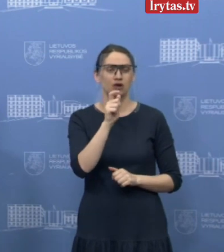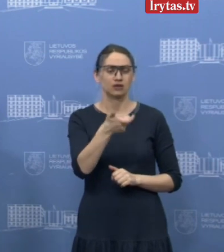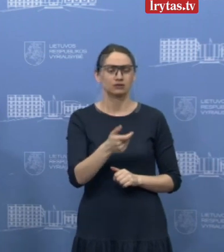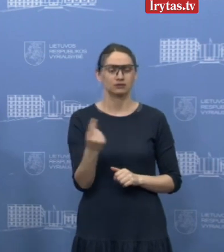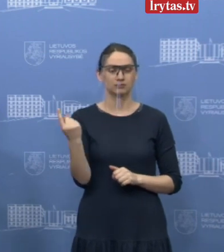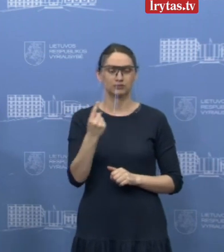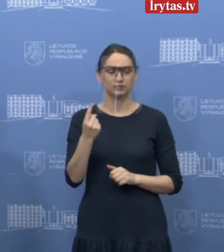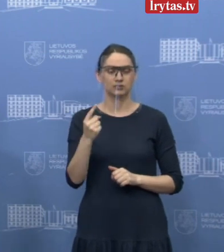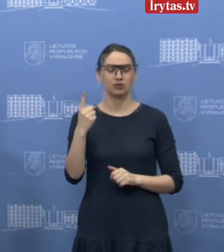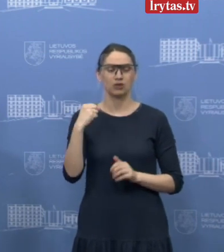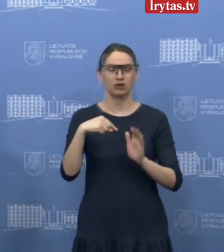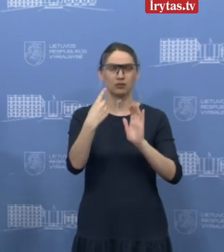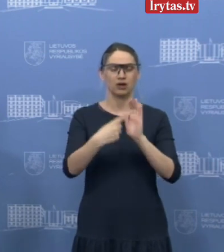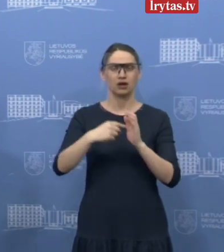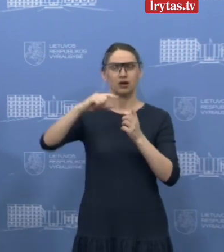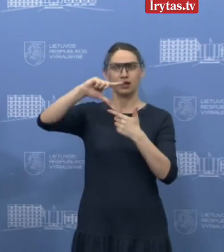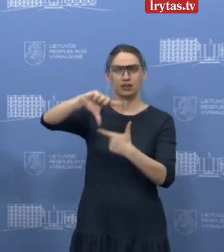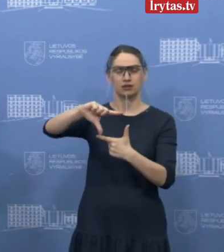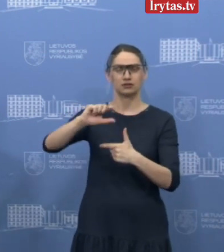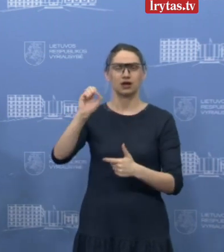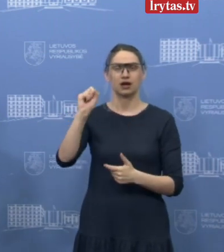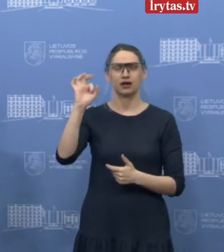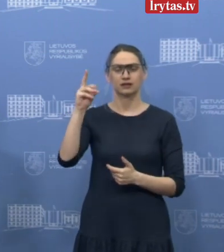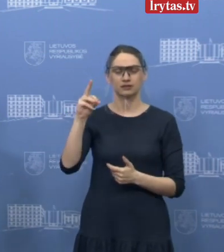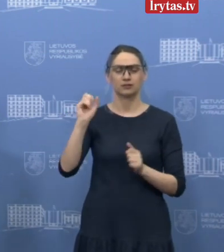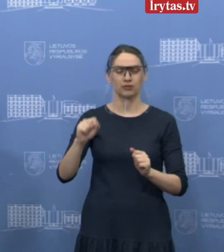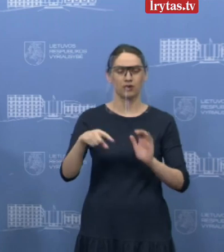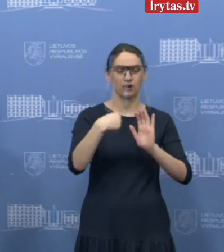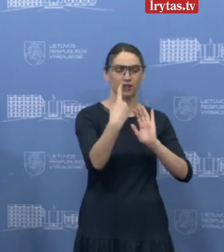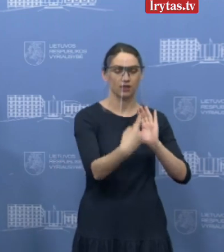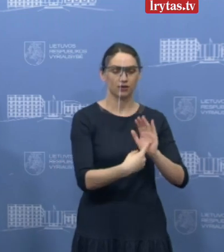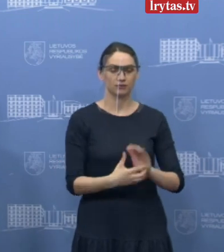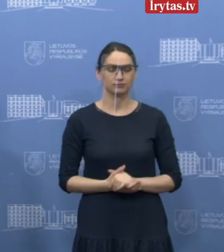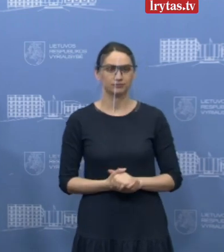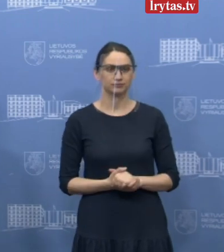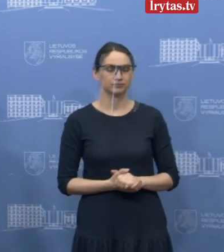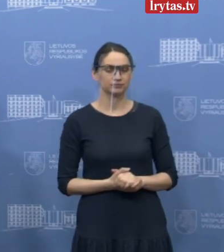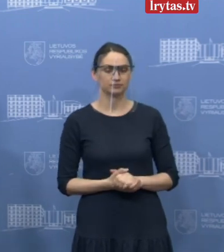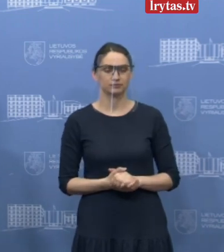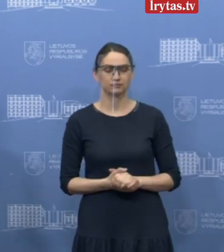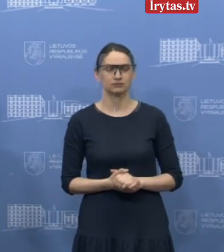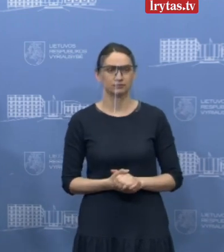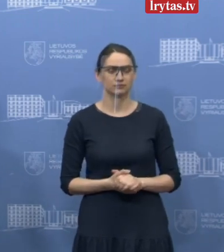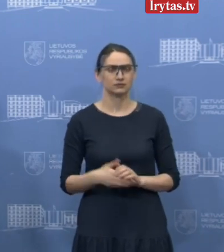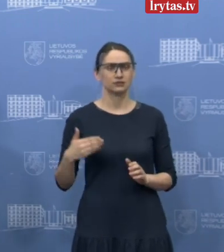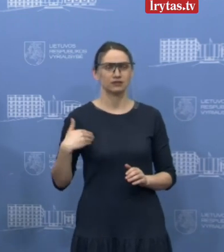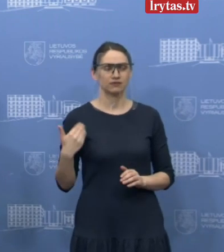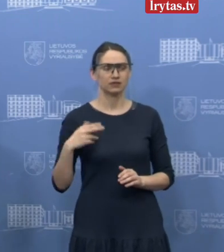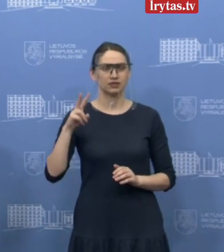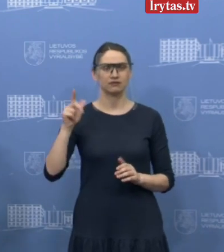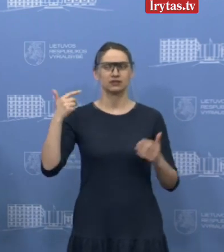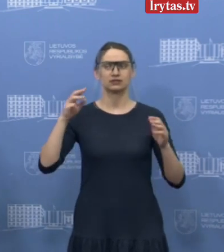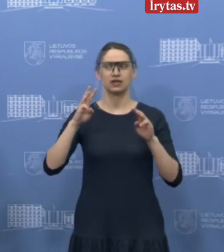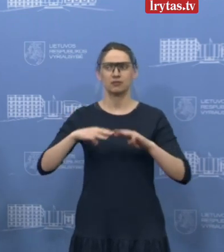pirmieji klausyti nori LRT, tai prašom, Aistė, jūsų klausimas. Sveiki, mano klausimas būtų viceministrui